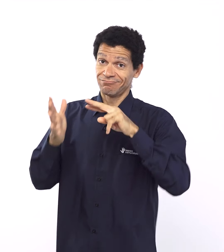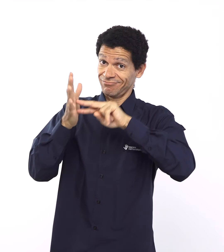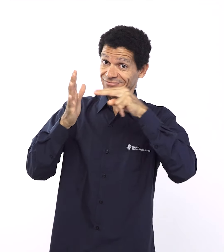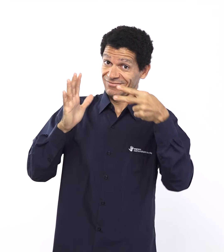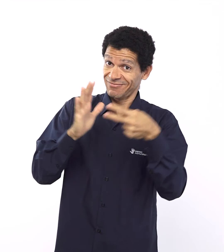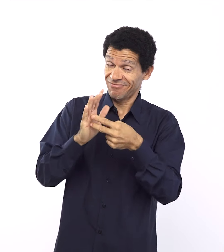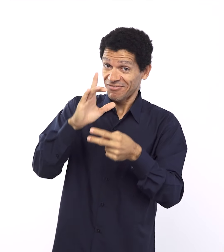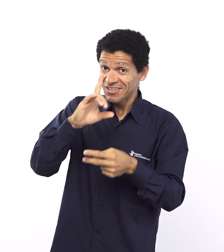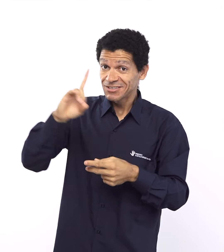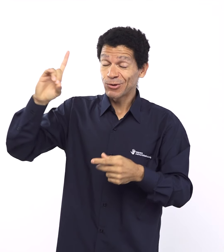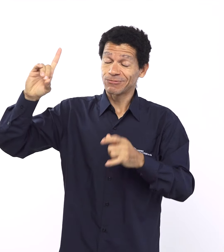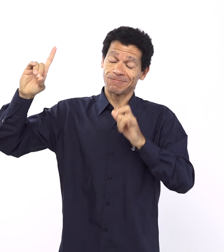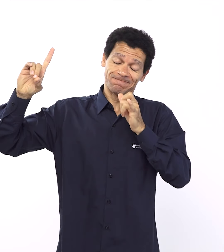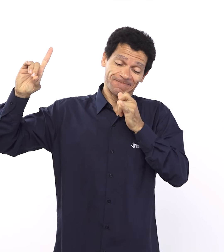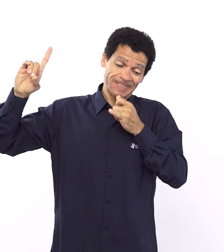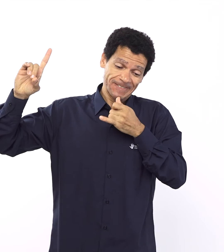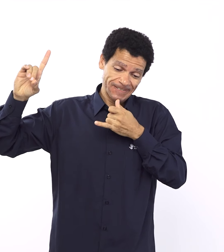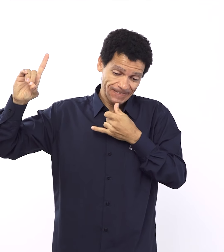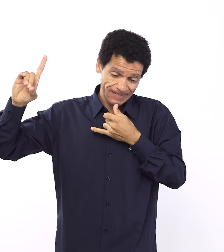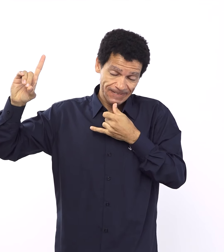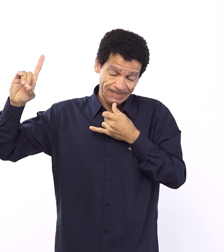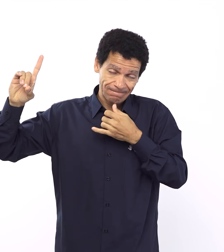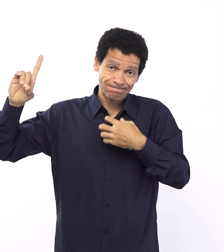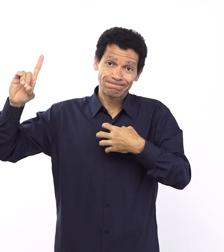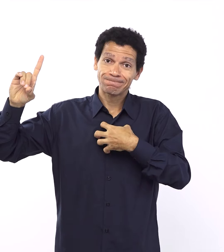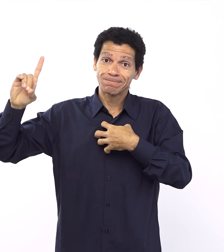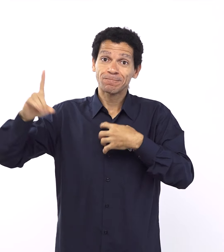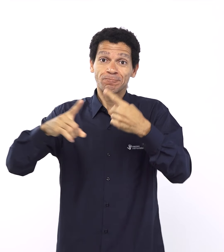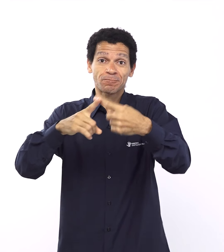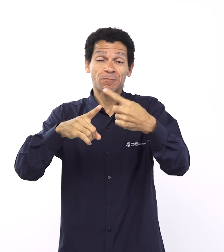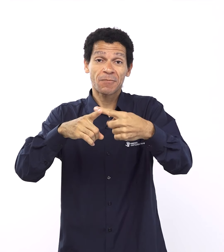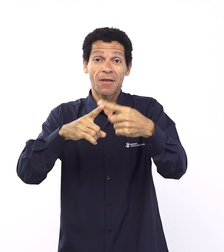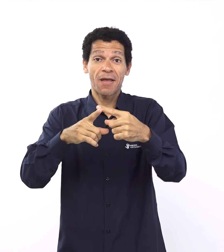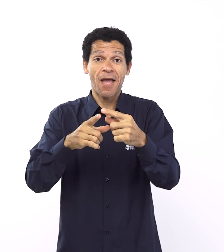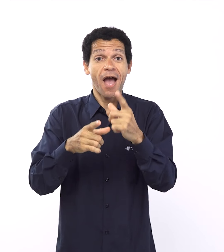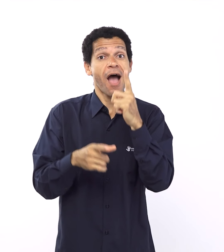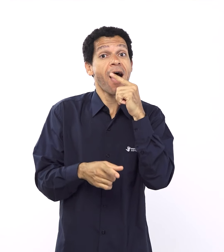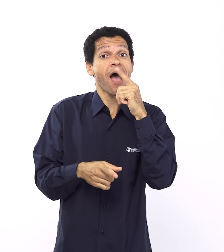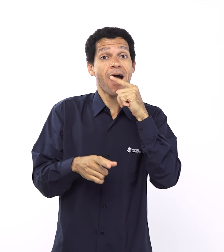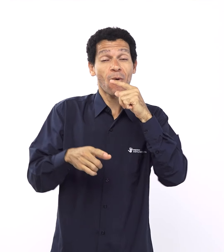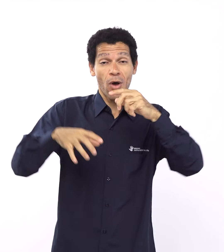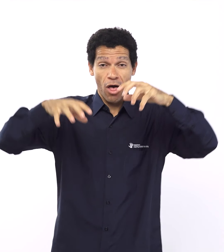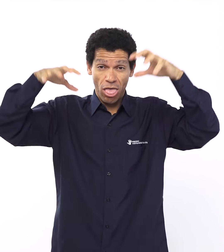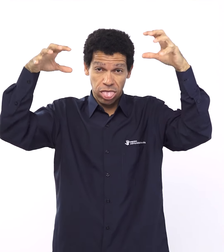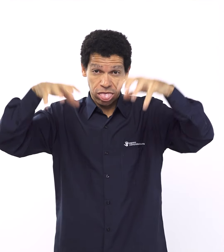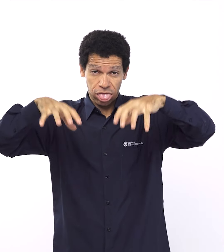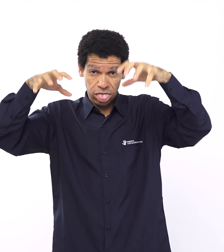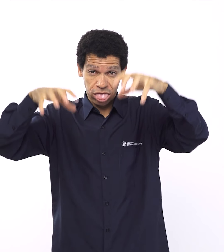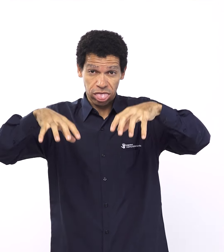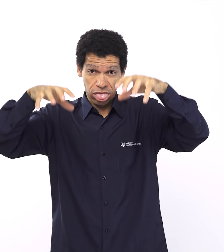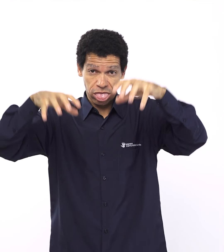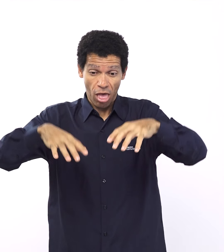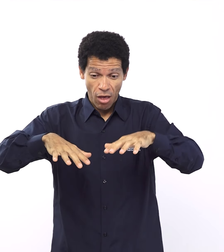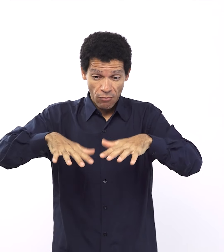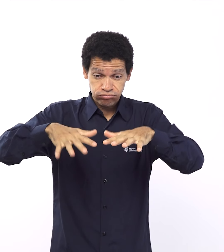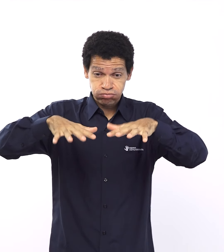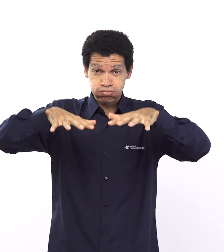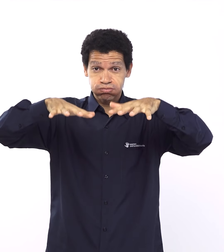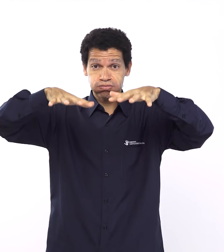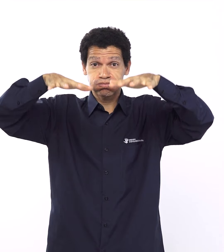a distinção de animais puros e impuros com a dieta que Adão e Eva vão ter, desculpa, que Noé e sua família vão ter depois de